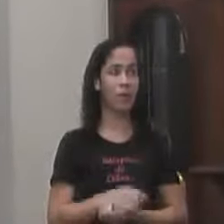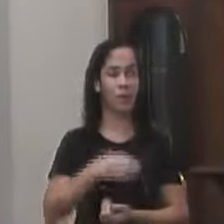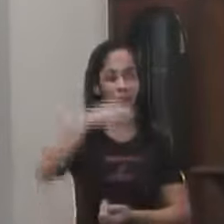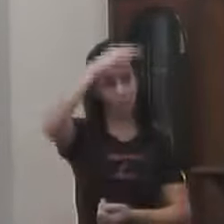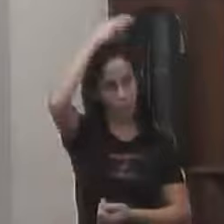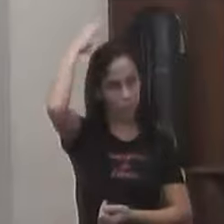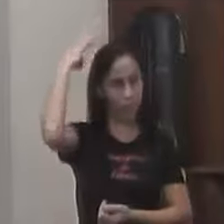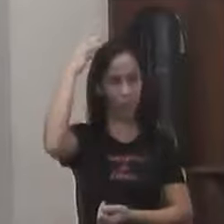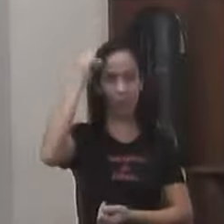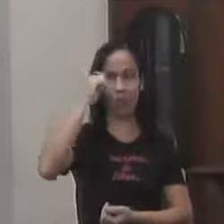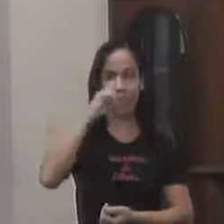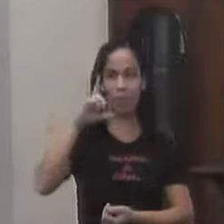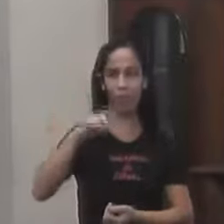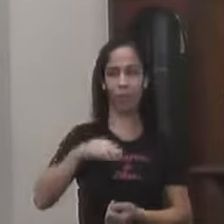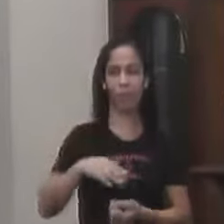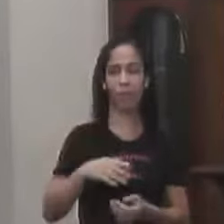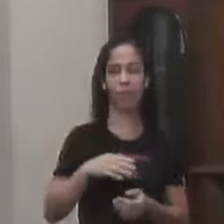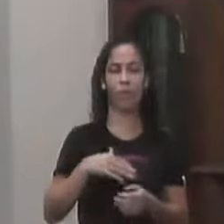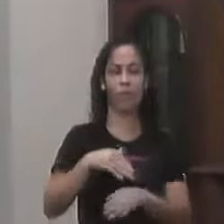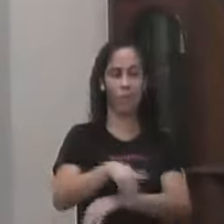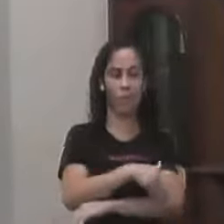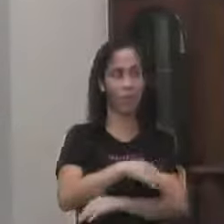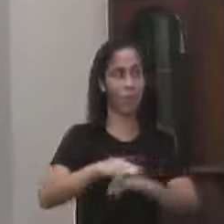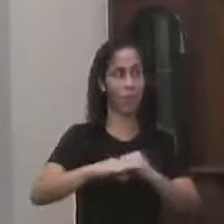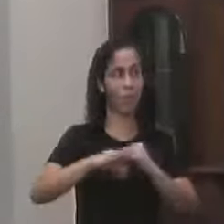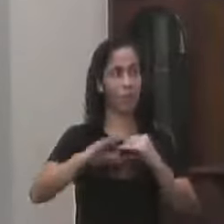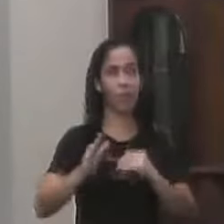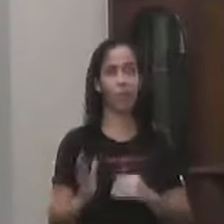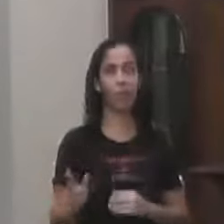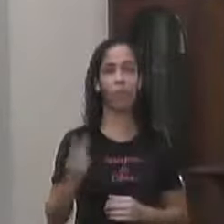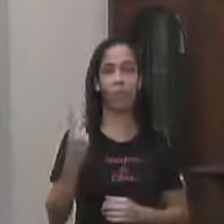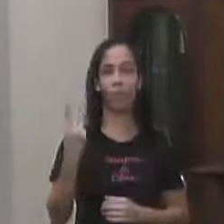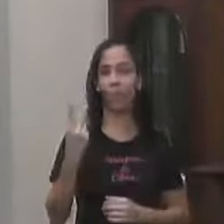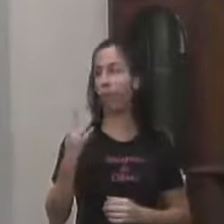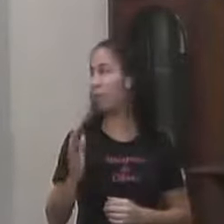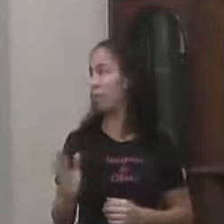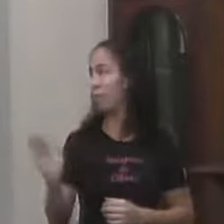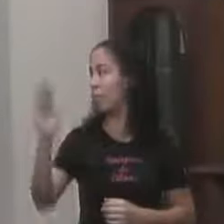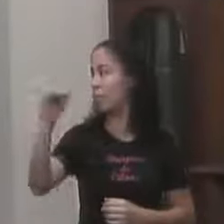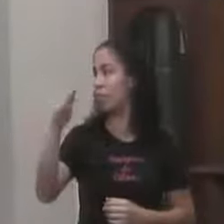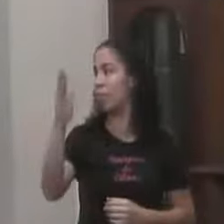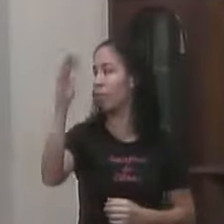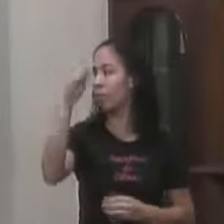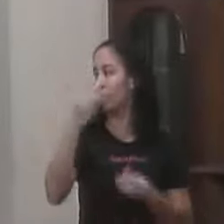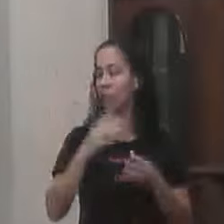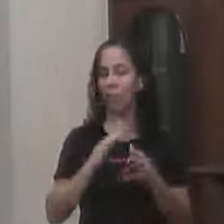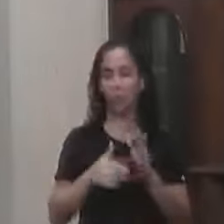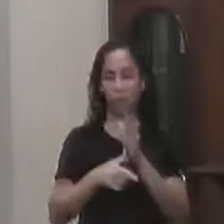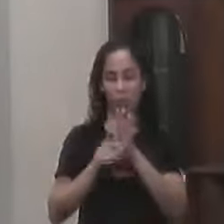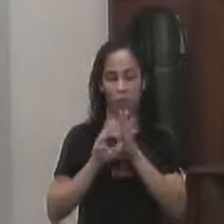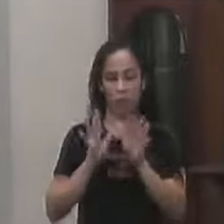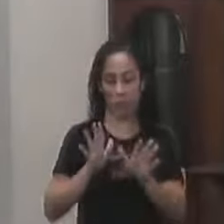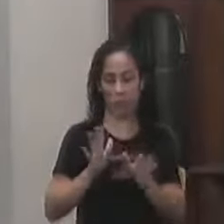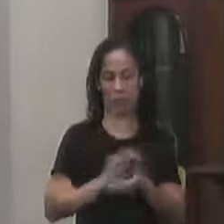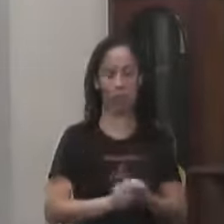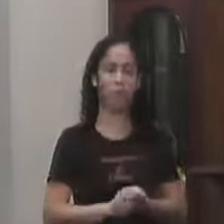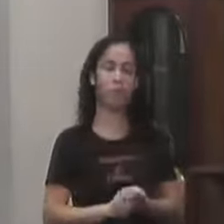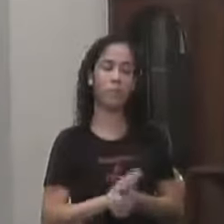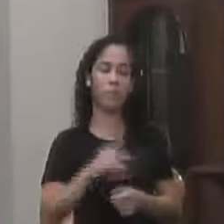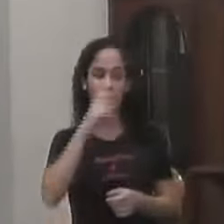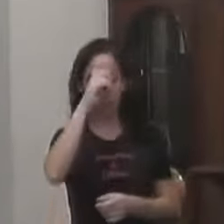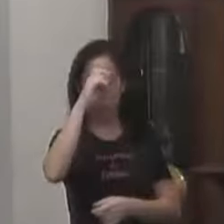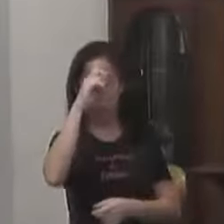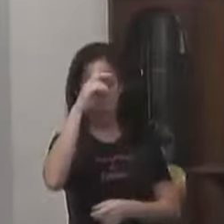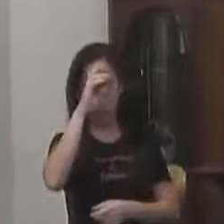Santo Isabel A urbanização Dos dois morros Lá Como o negócio Já está bem adiantado O nosso hospital